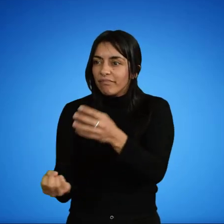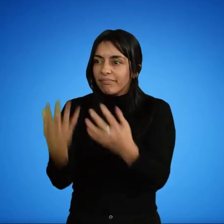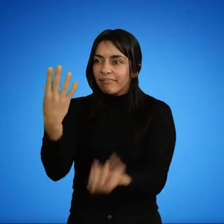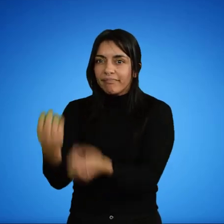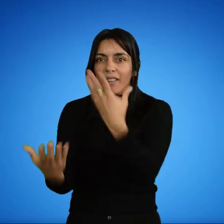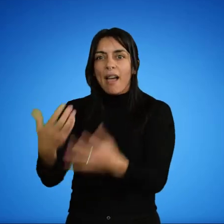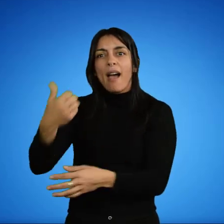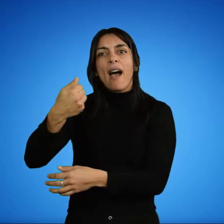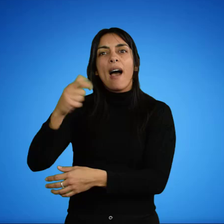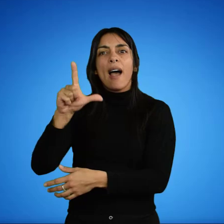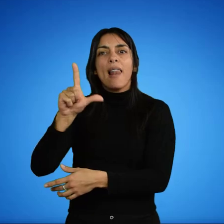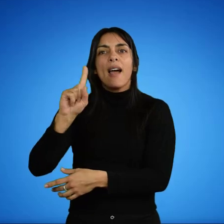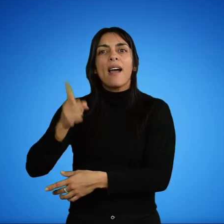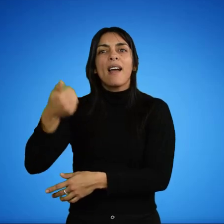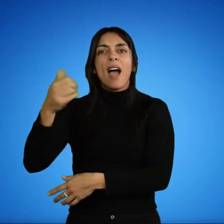otras especies de flora y fauna.